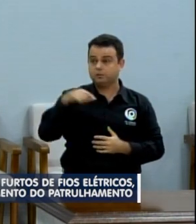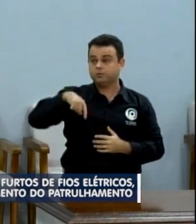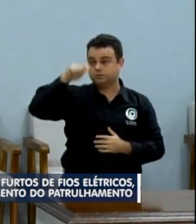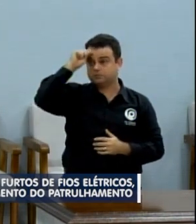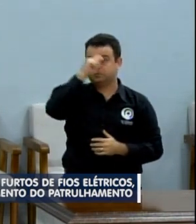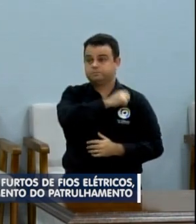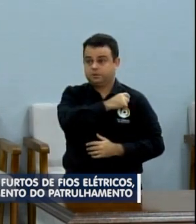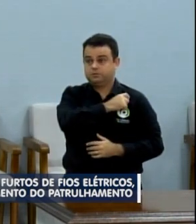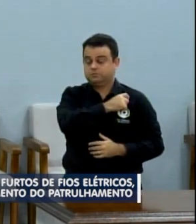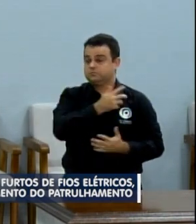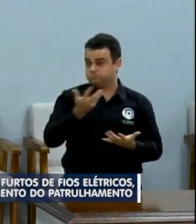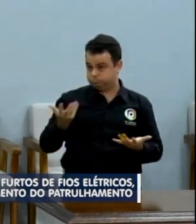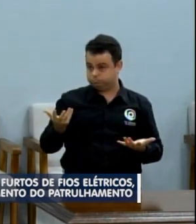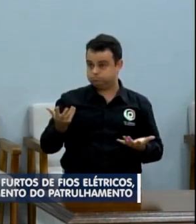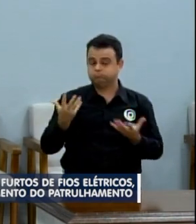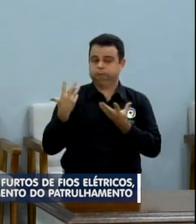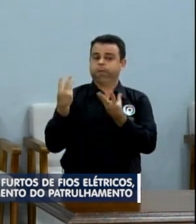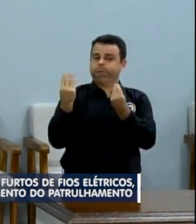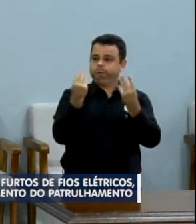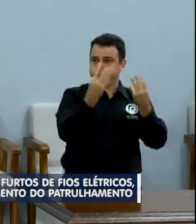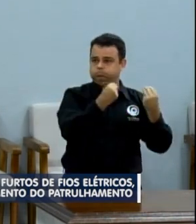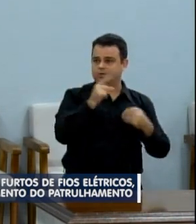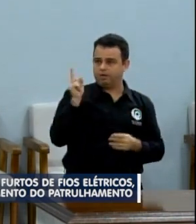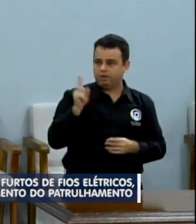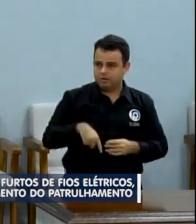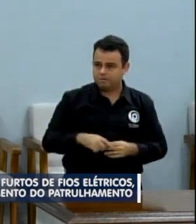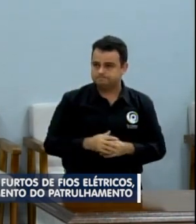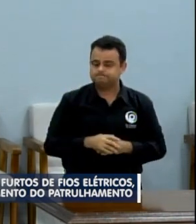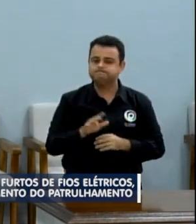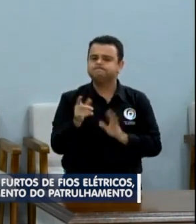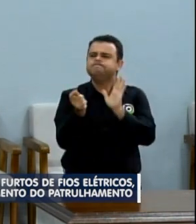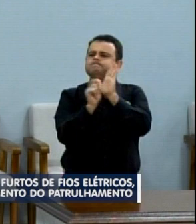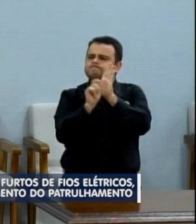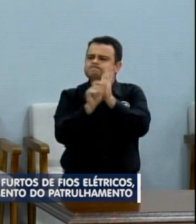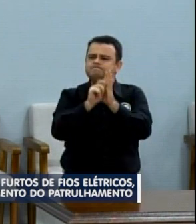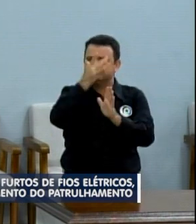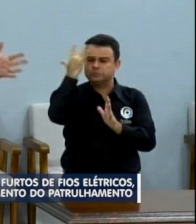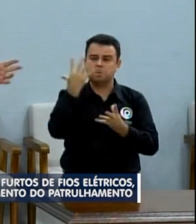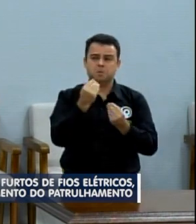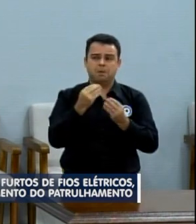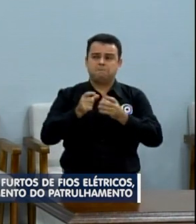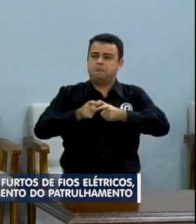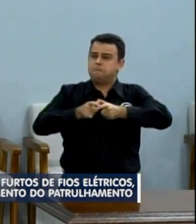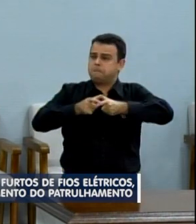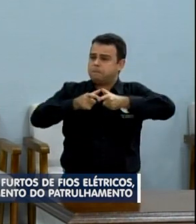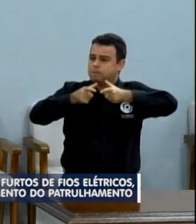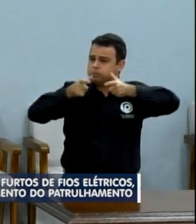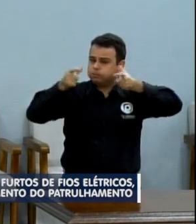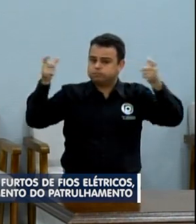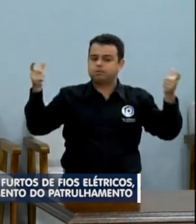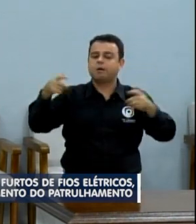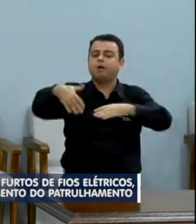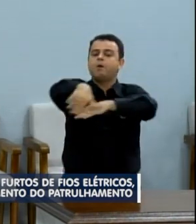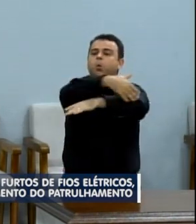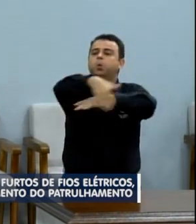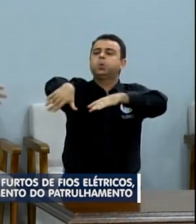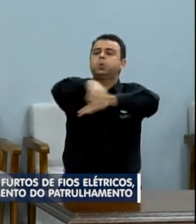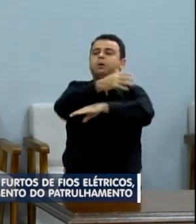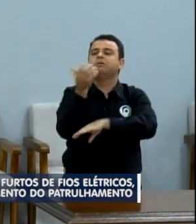tratando também, com essa questão de usuários, de drogas, estão, alguns deles, infelizmente, nas ruas,